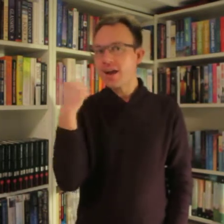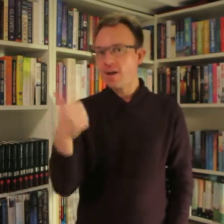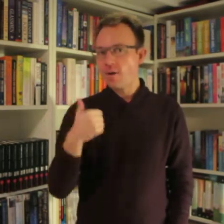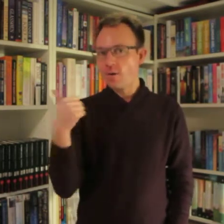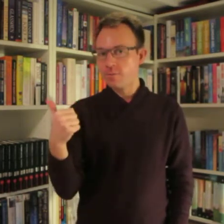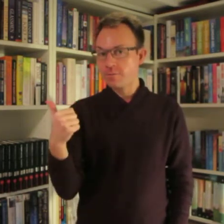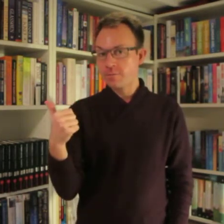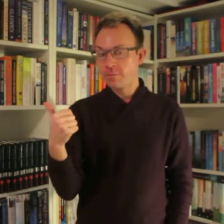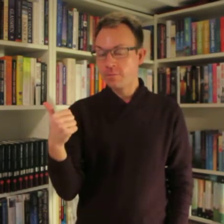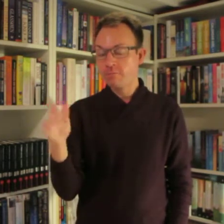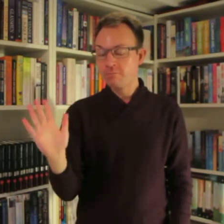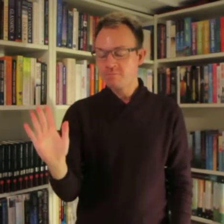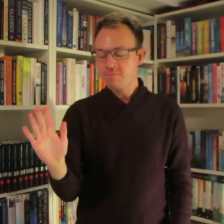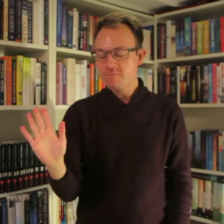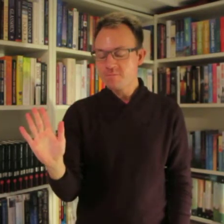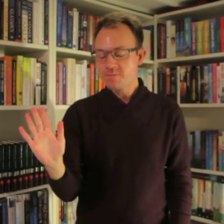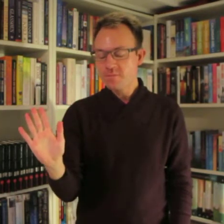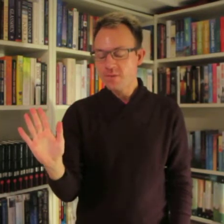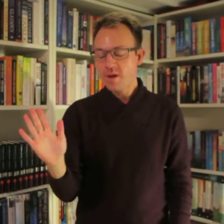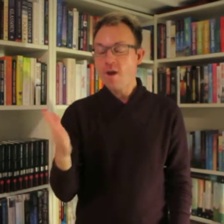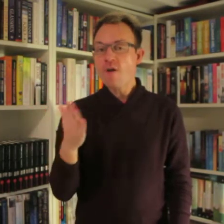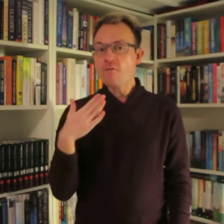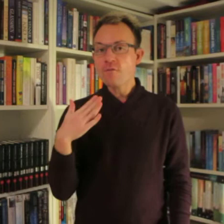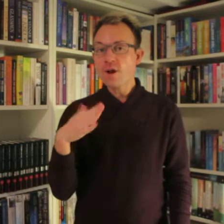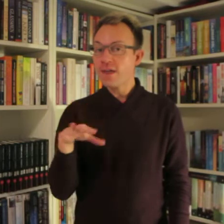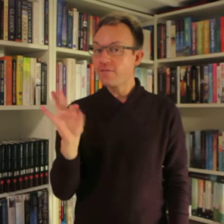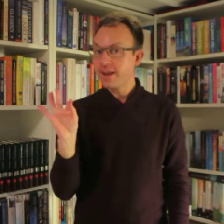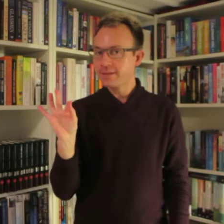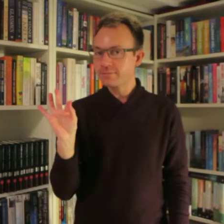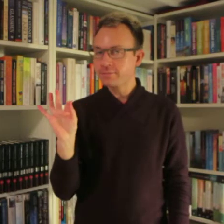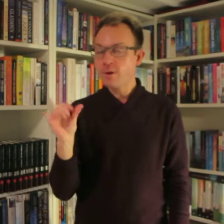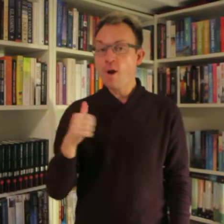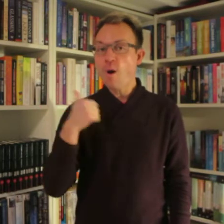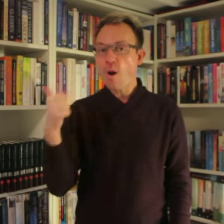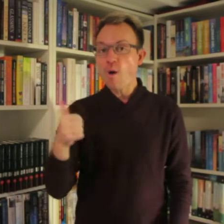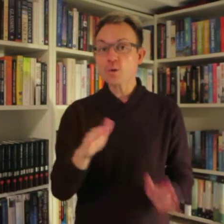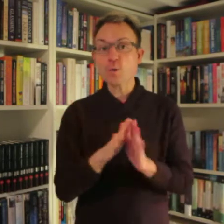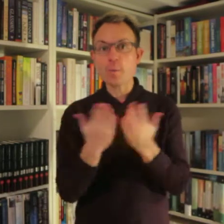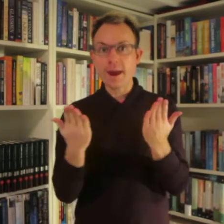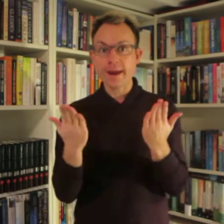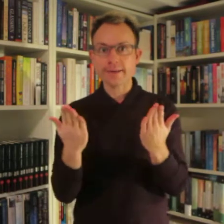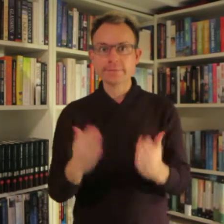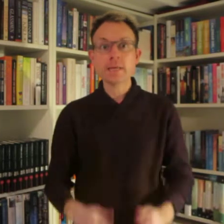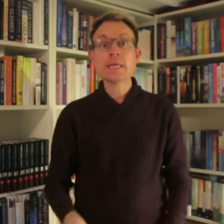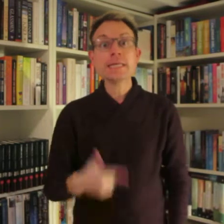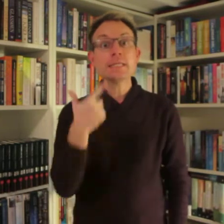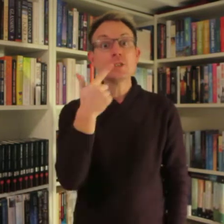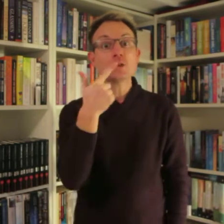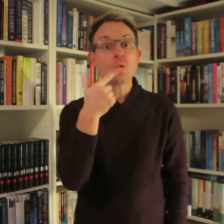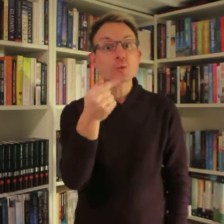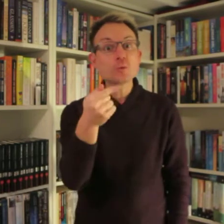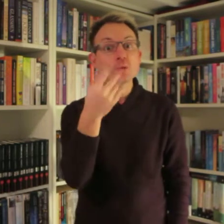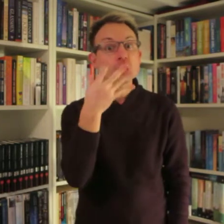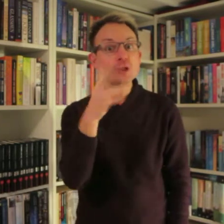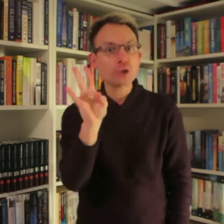år, før jeg fandt årsromanen i 2017.